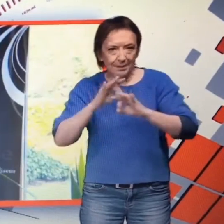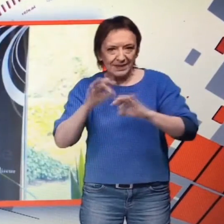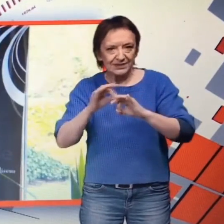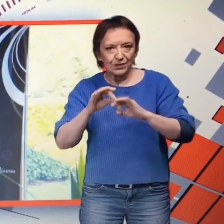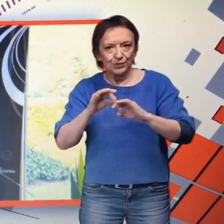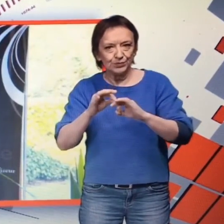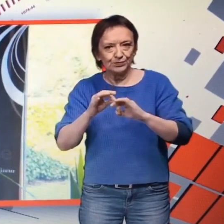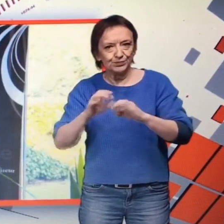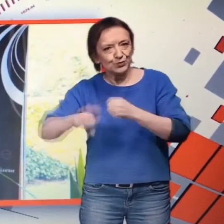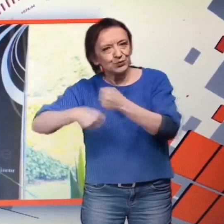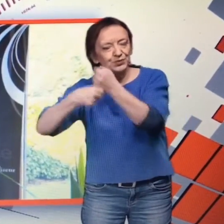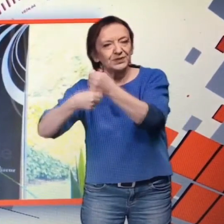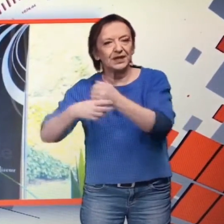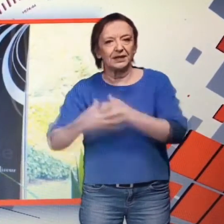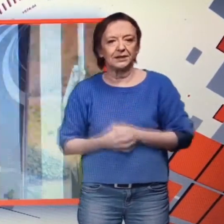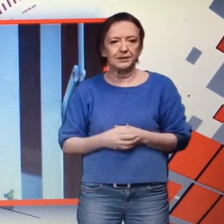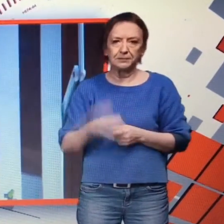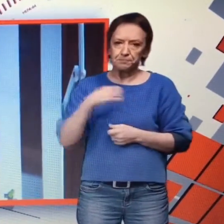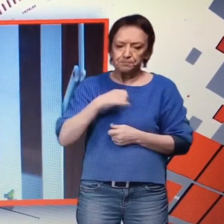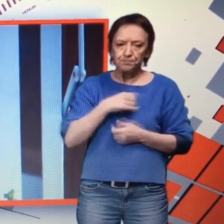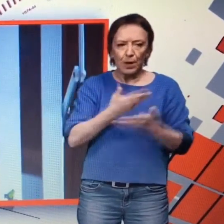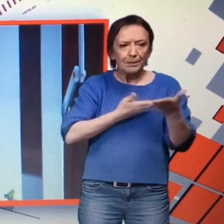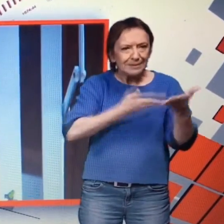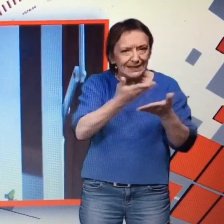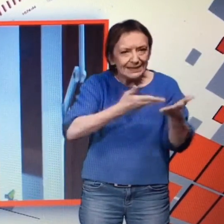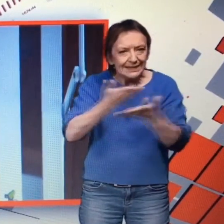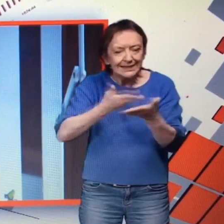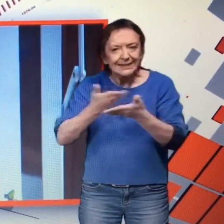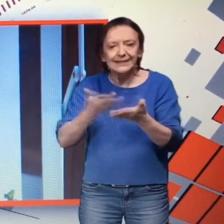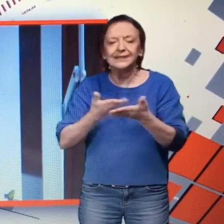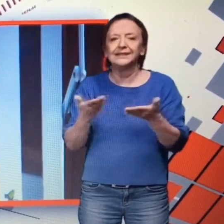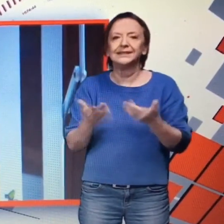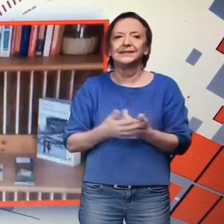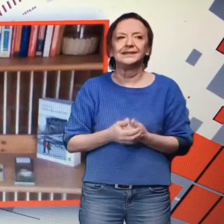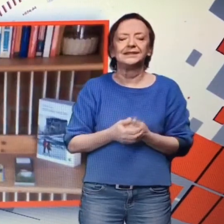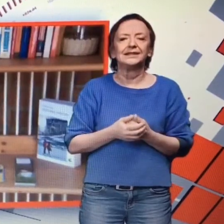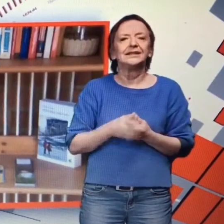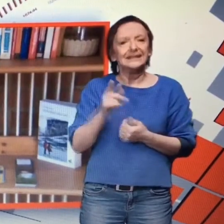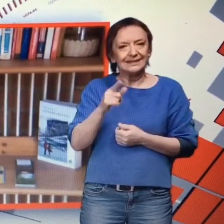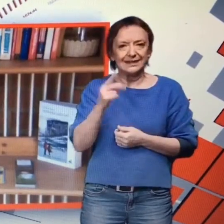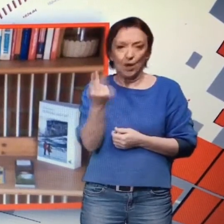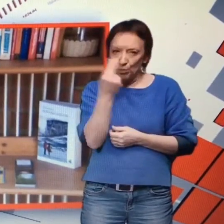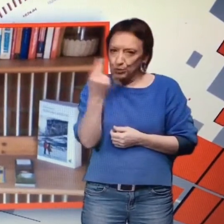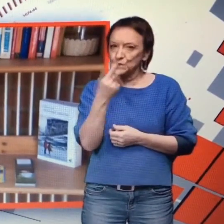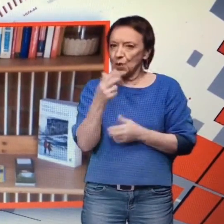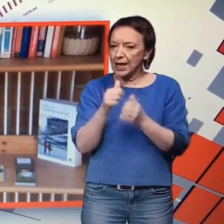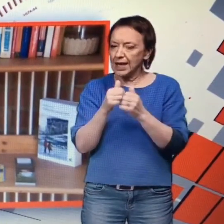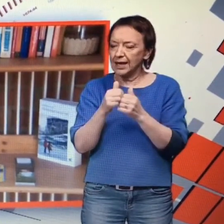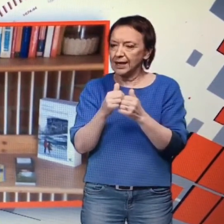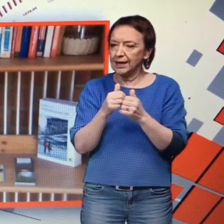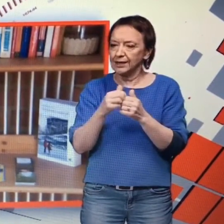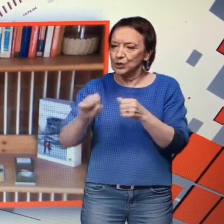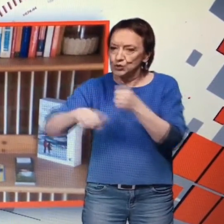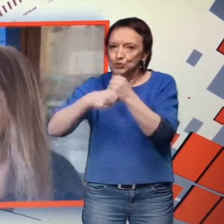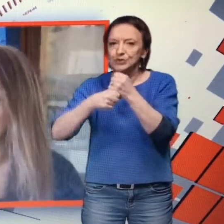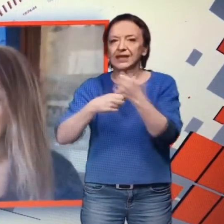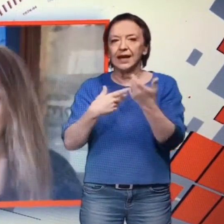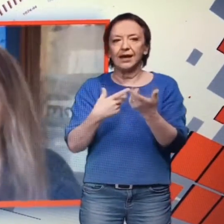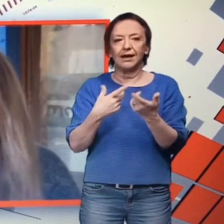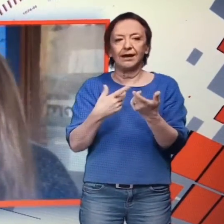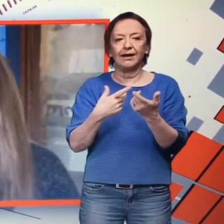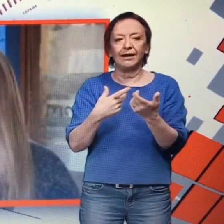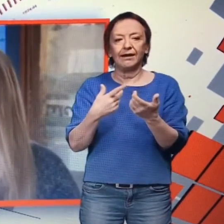Donc je me suis renseignée. Vous dites suivi,'est financé. Financé, mais également à suivre au niveau de la correction, au niveau de la promotion,